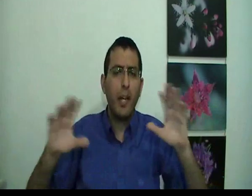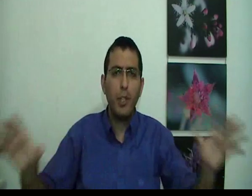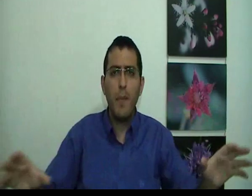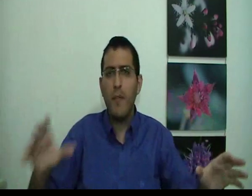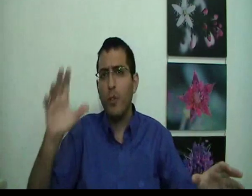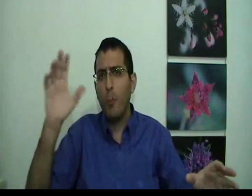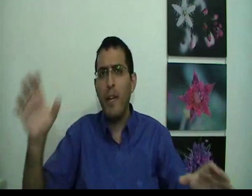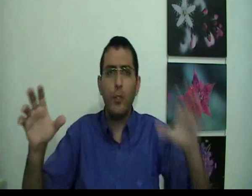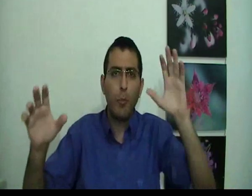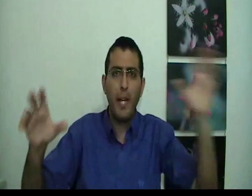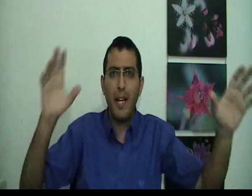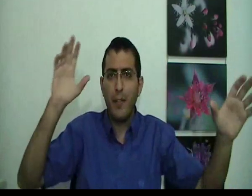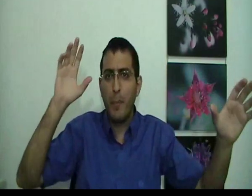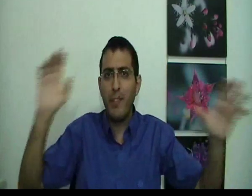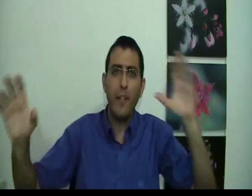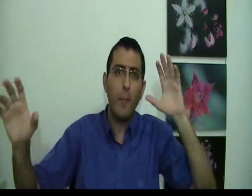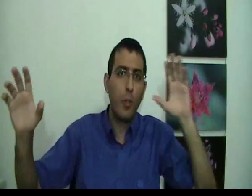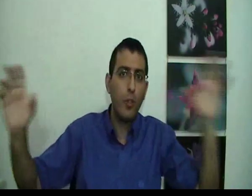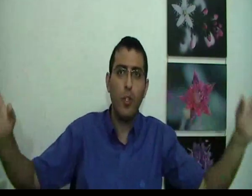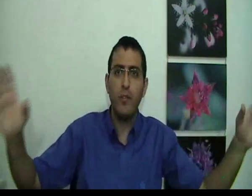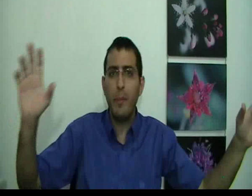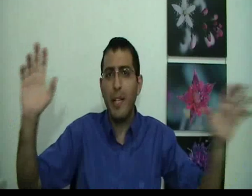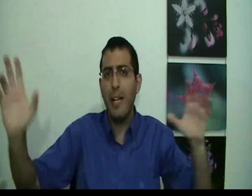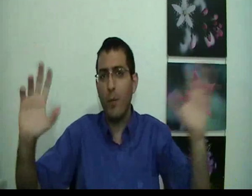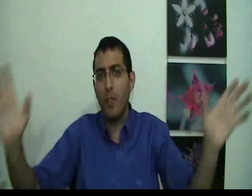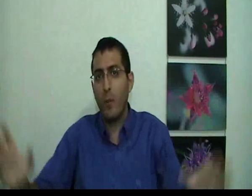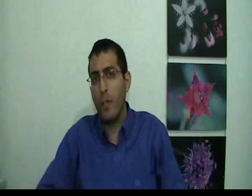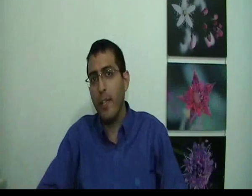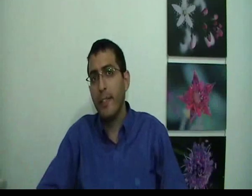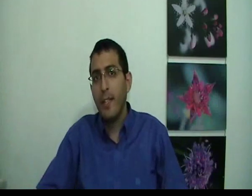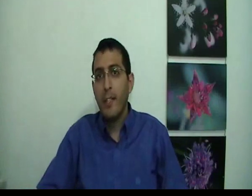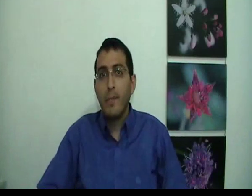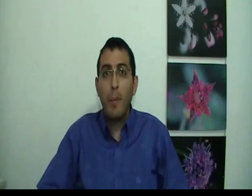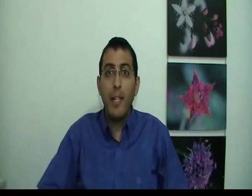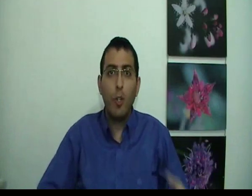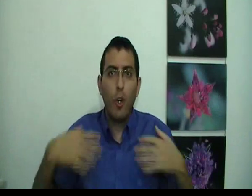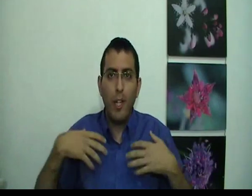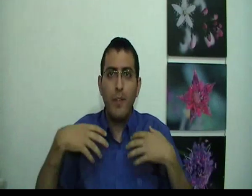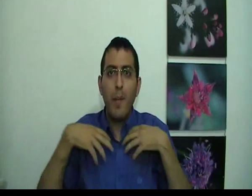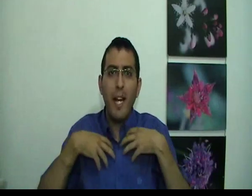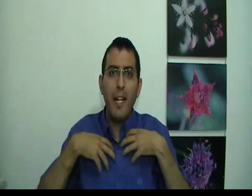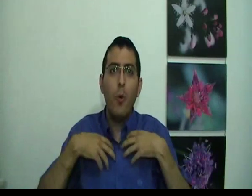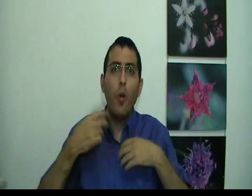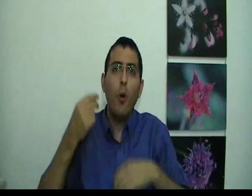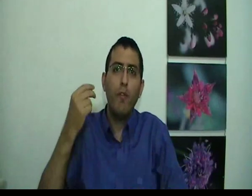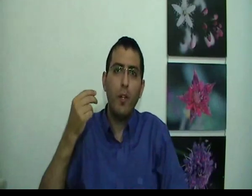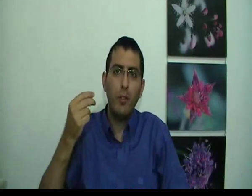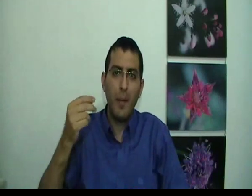שלמים ודומם וצומח ובתים ומכוניות ובני אדם וכו' וכו' ובחינתו כל הדברים האלה הוא לא חווה אותם